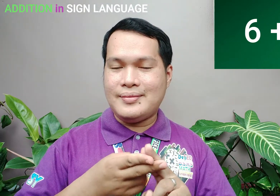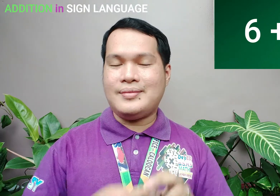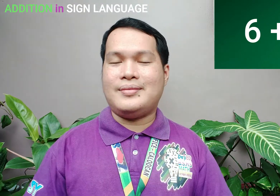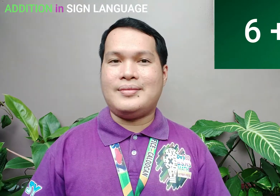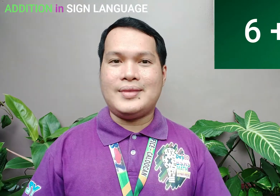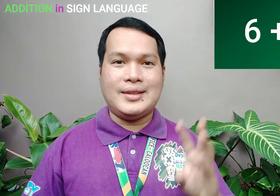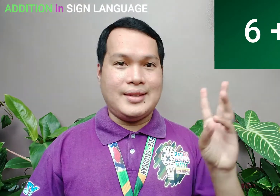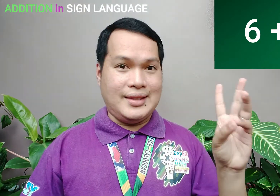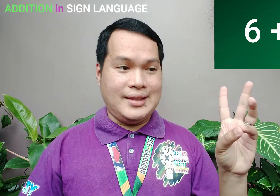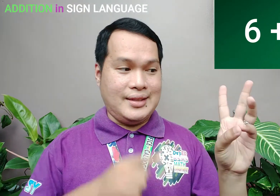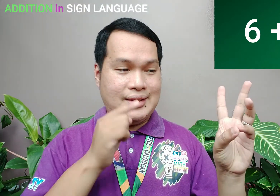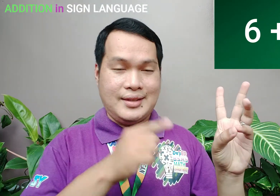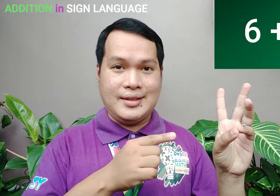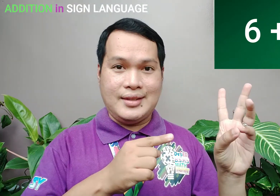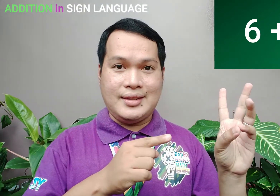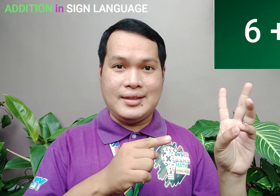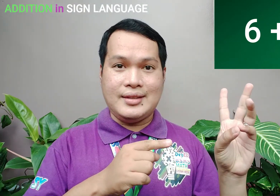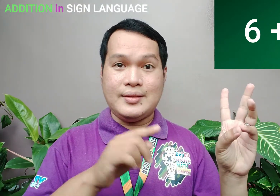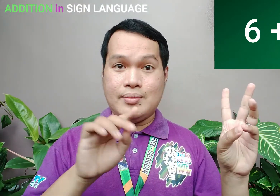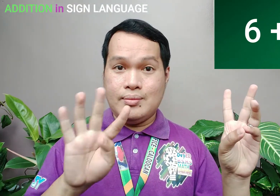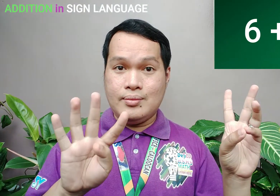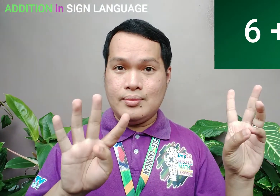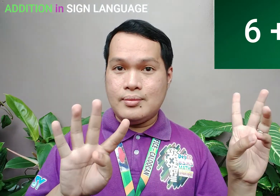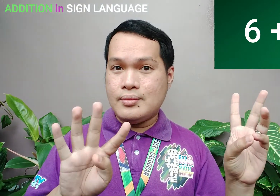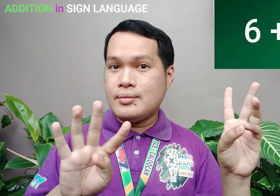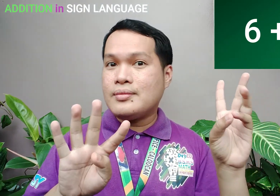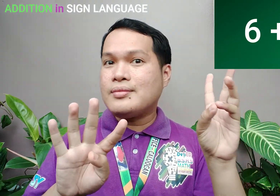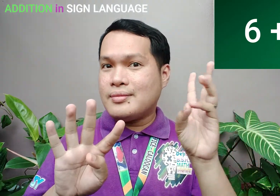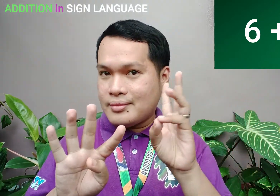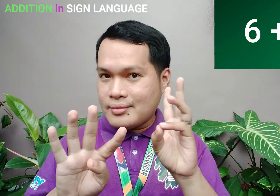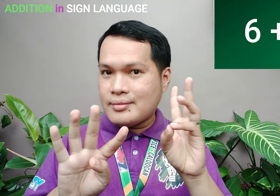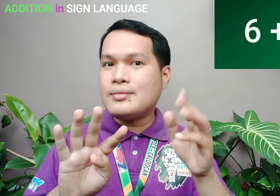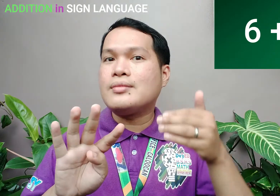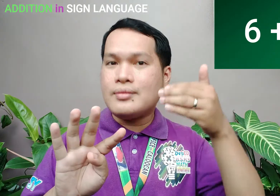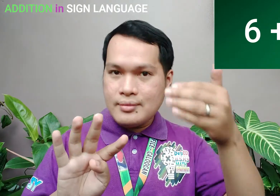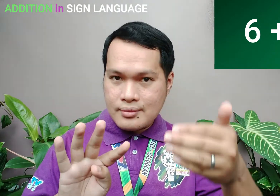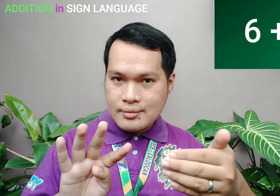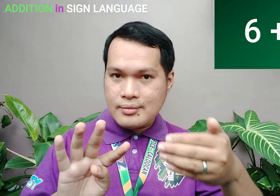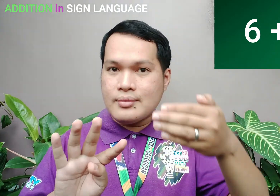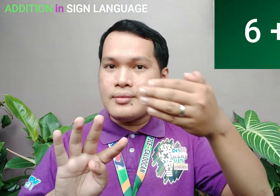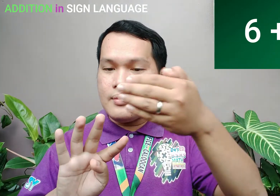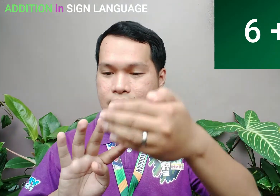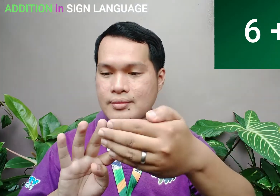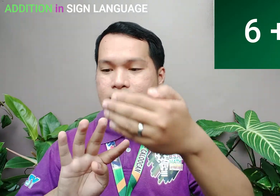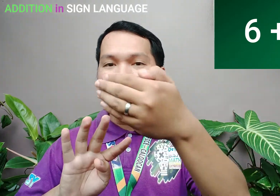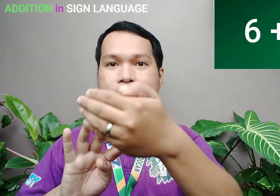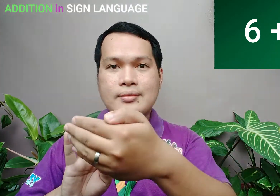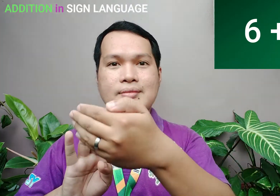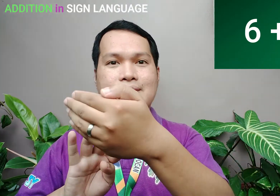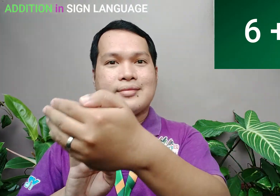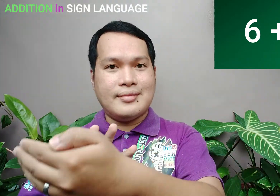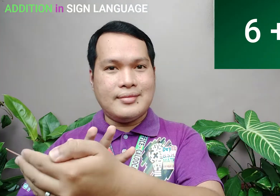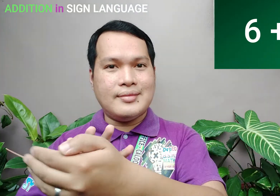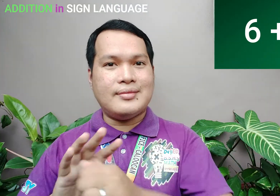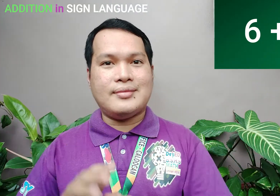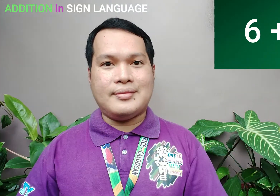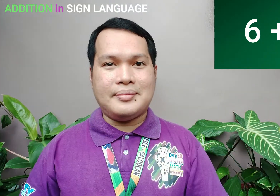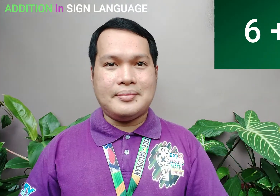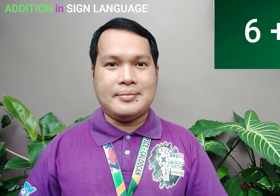6 Idikit natin ang 6 sa 4 At bilangin ang succeeding numbers